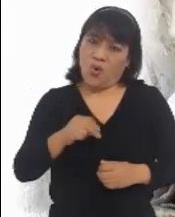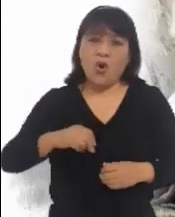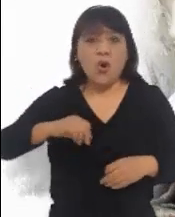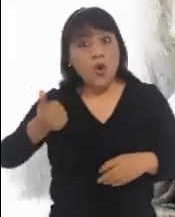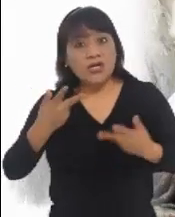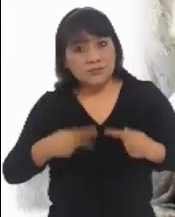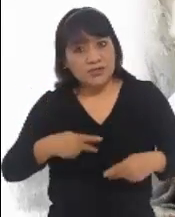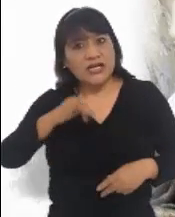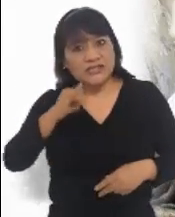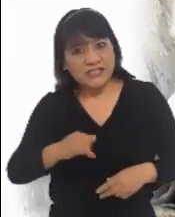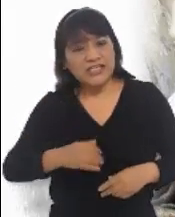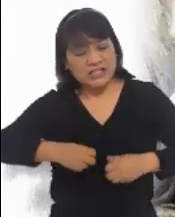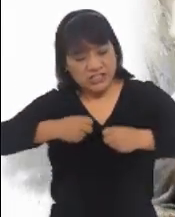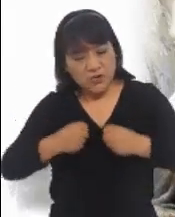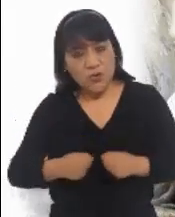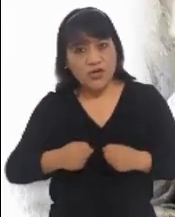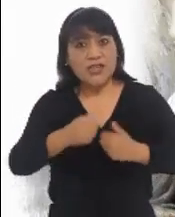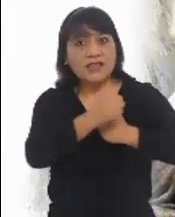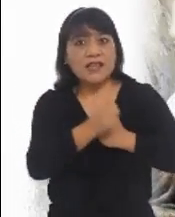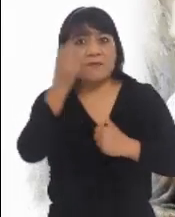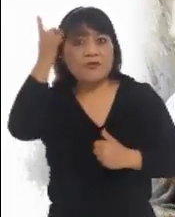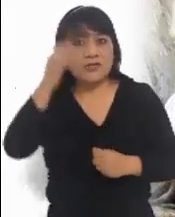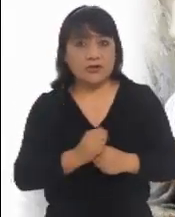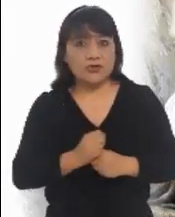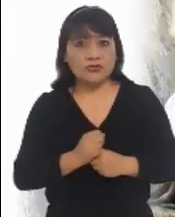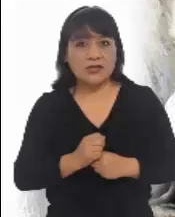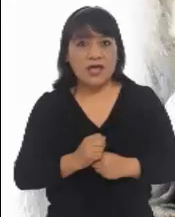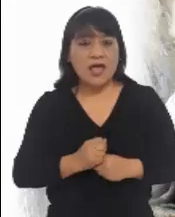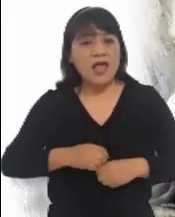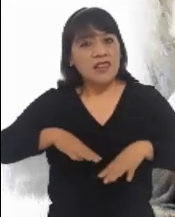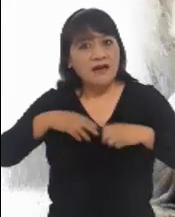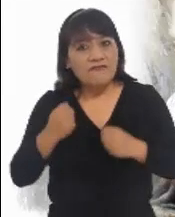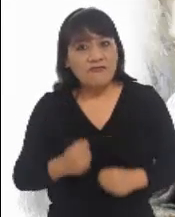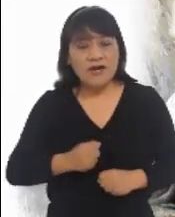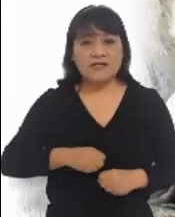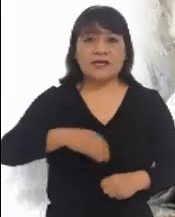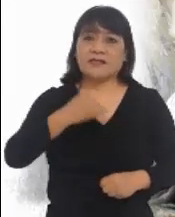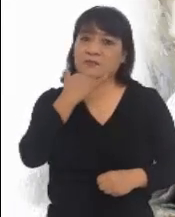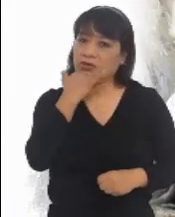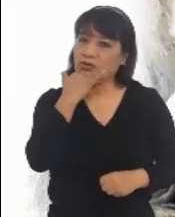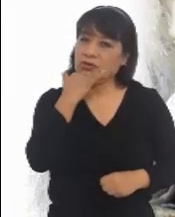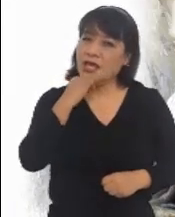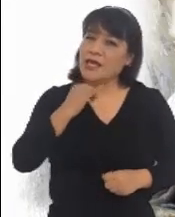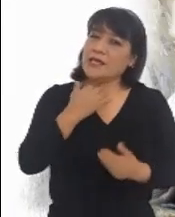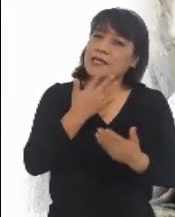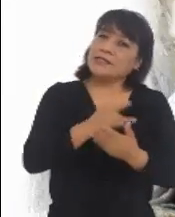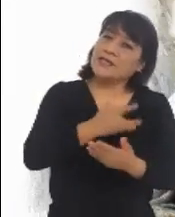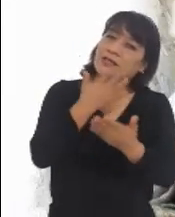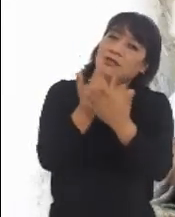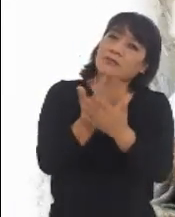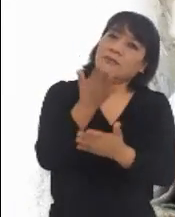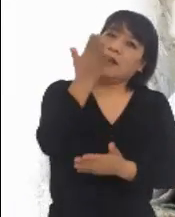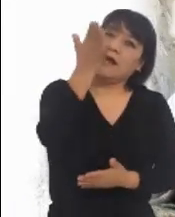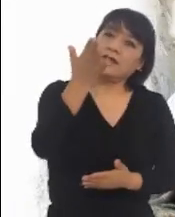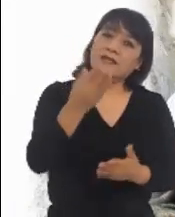tiene la seguridad del amor, la fuerza del perdón y la esperanza de una